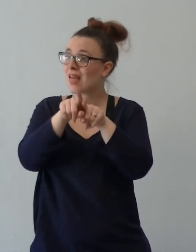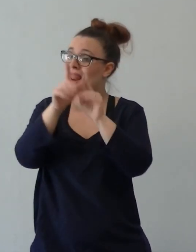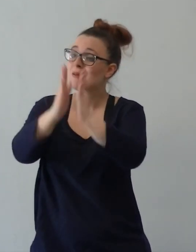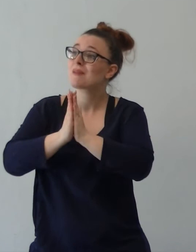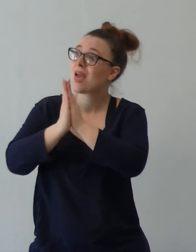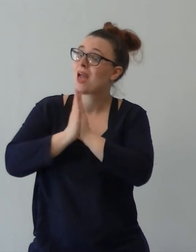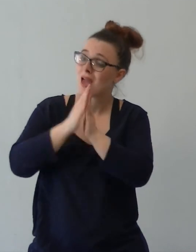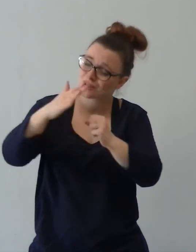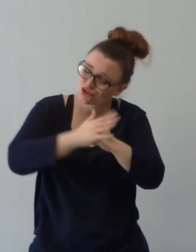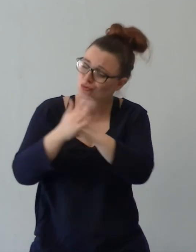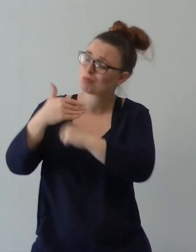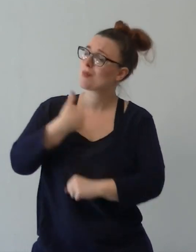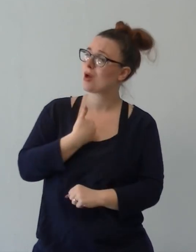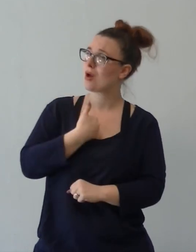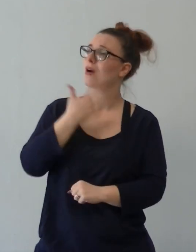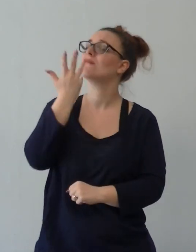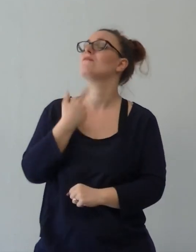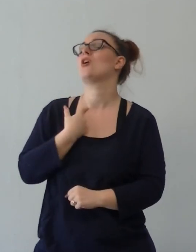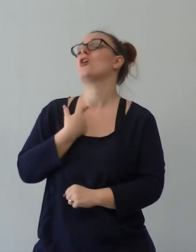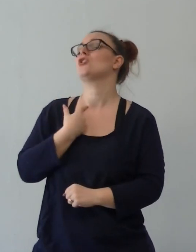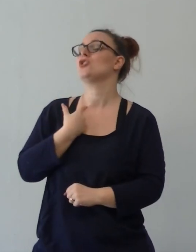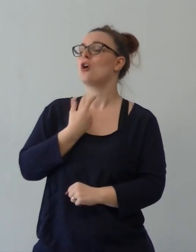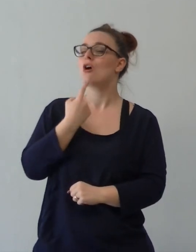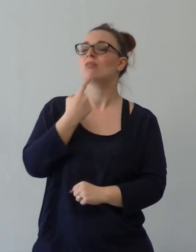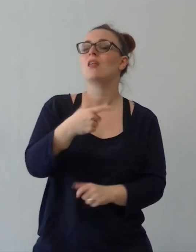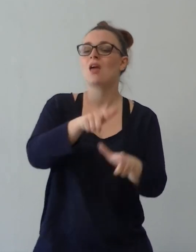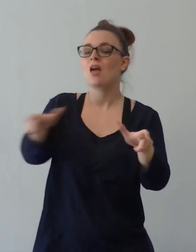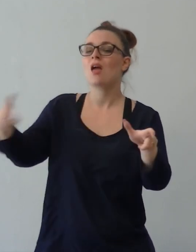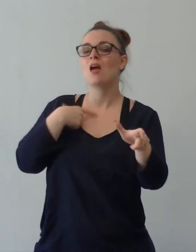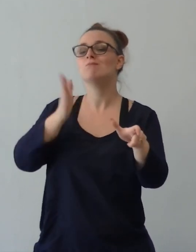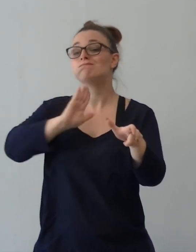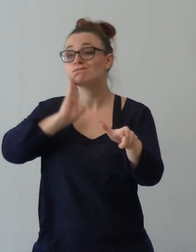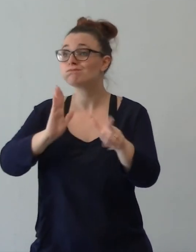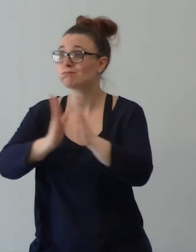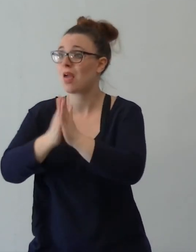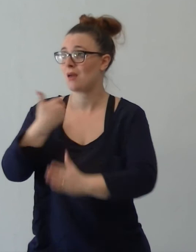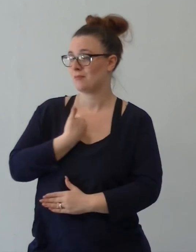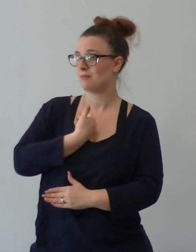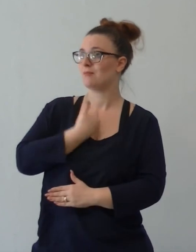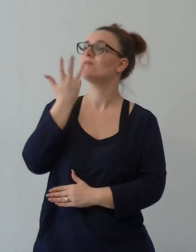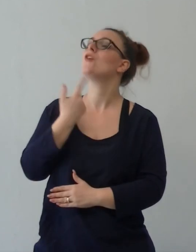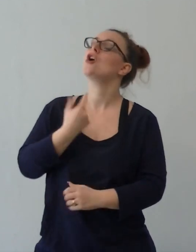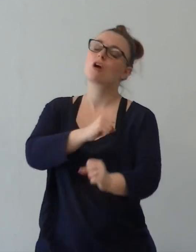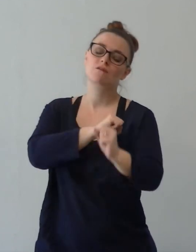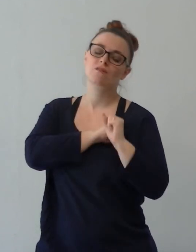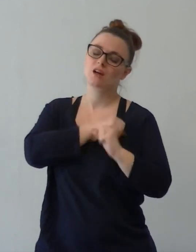Io voglio chiedere, chiederò, preghiere agli altri. Io voglio avere fede in te, voglio continuare a crescere